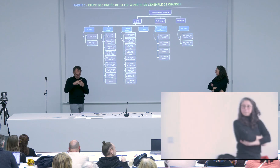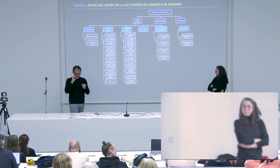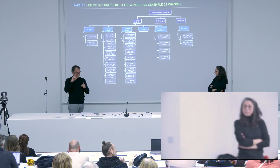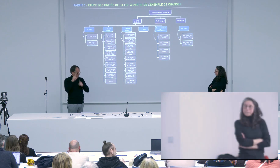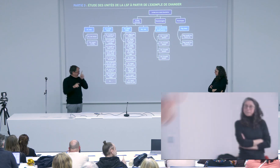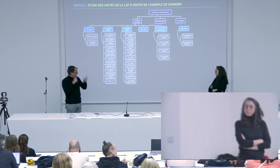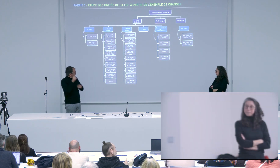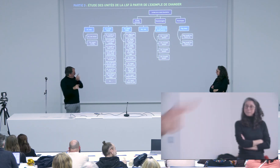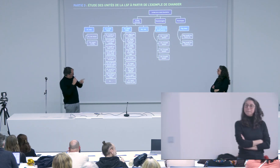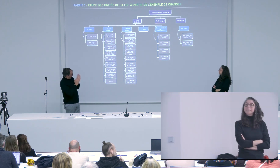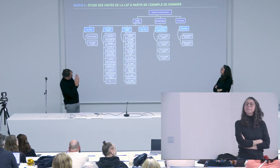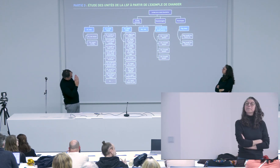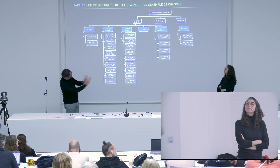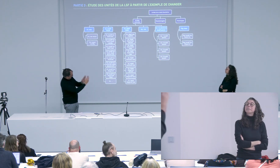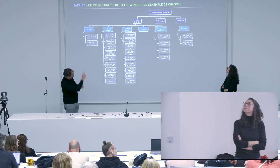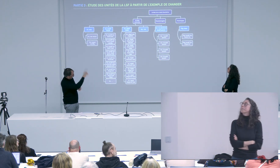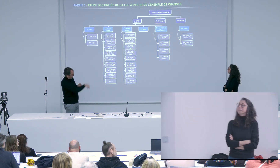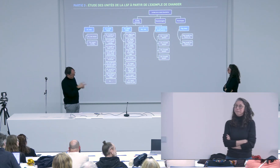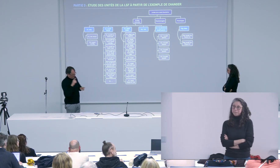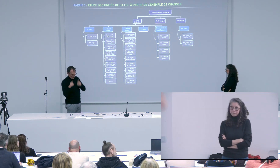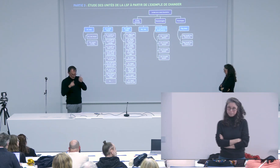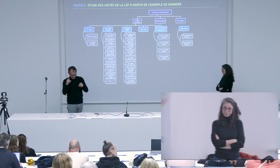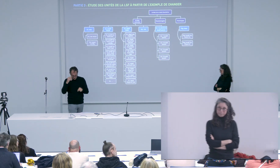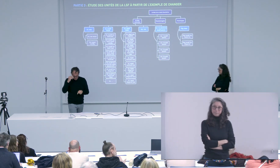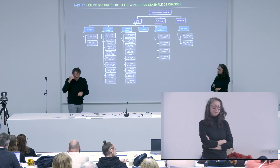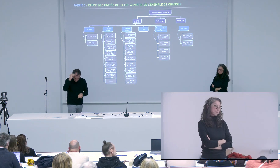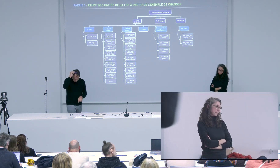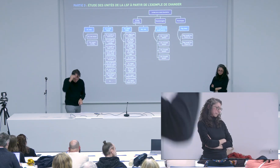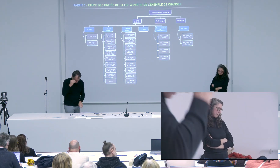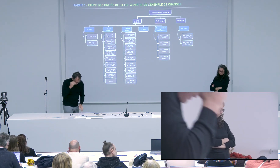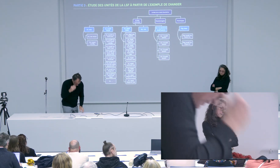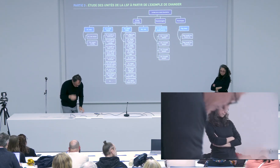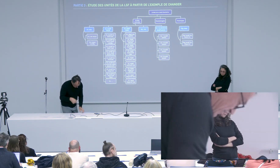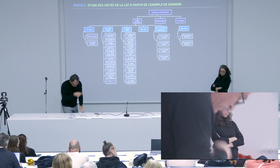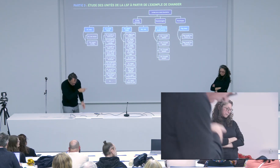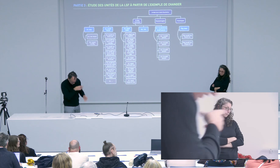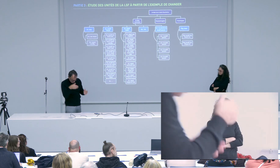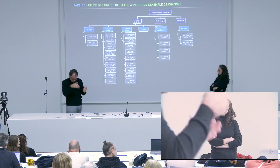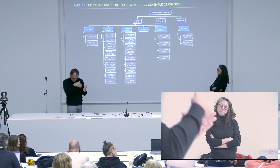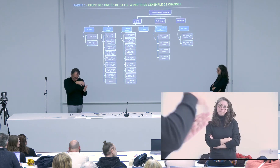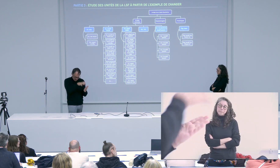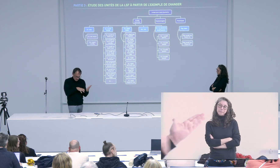alors on va passer sur un autre sujet sur la question des pointages donc la partie tout à fait à droite de votre tableau